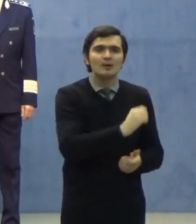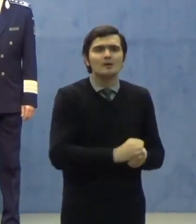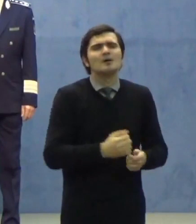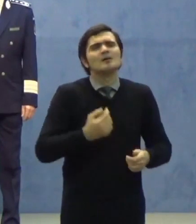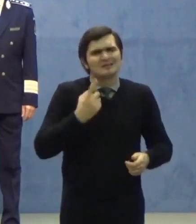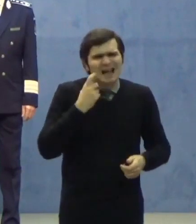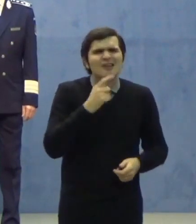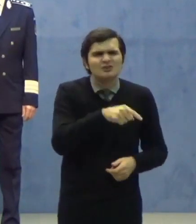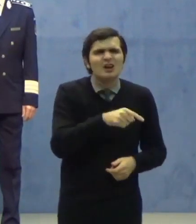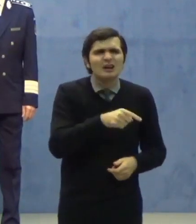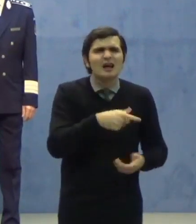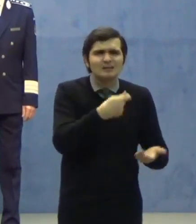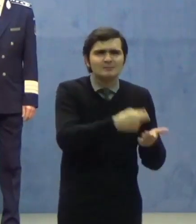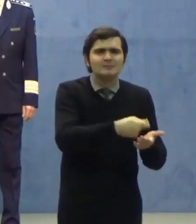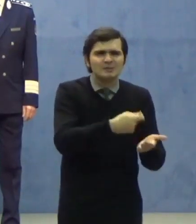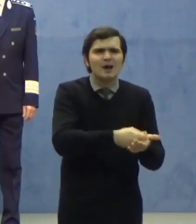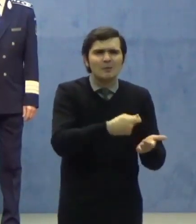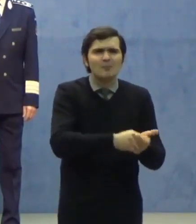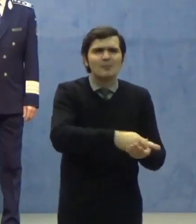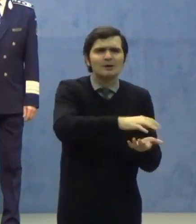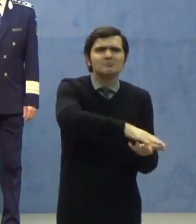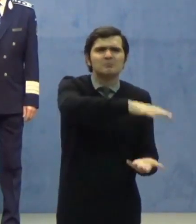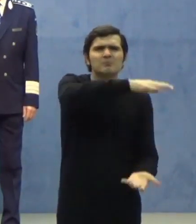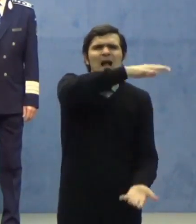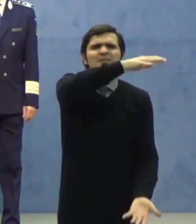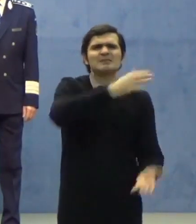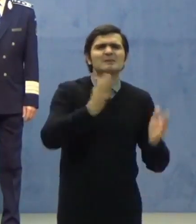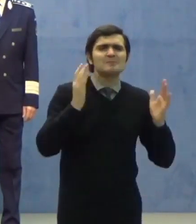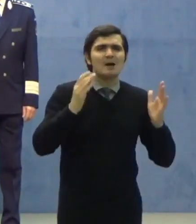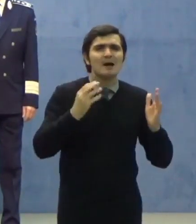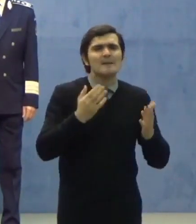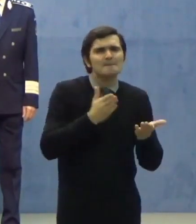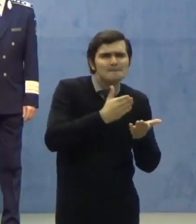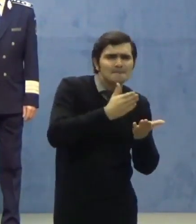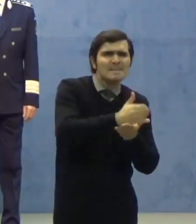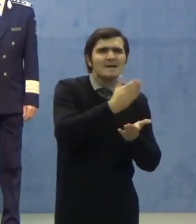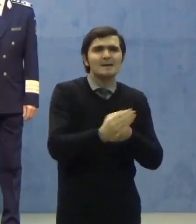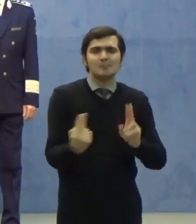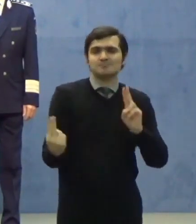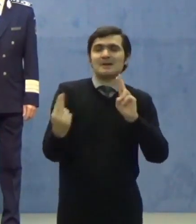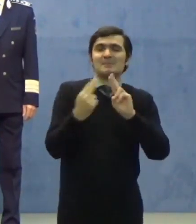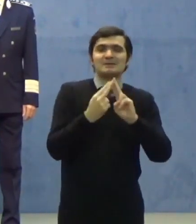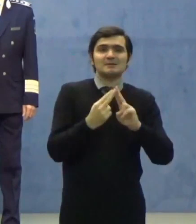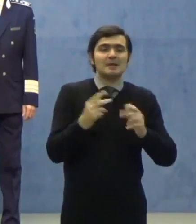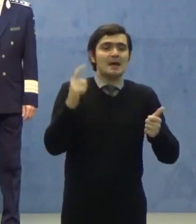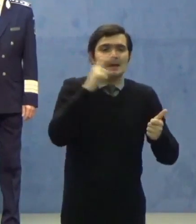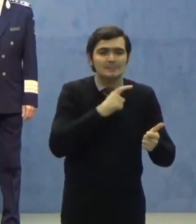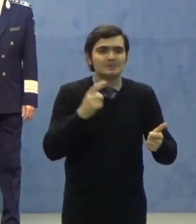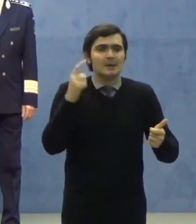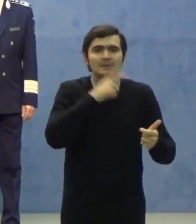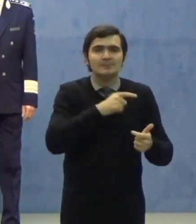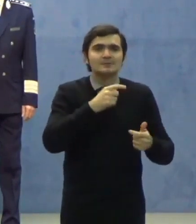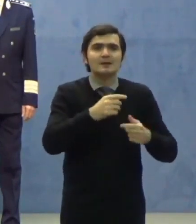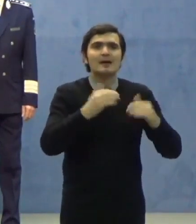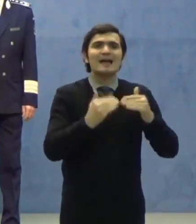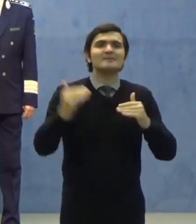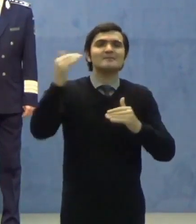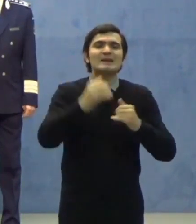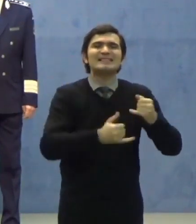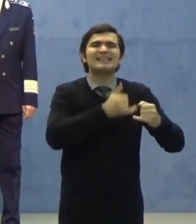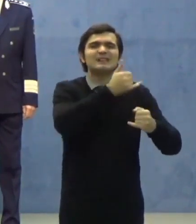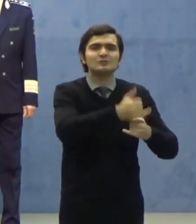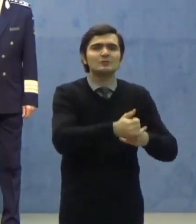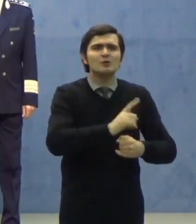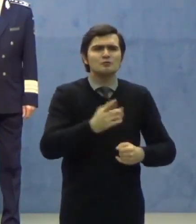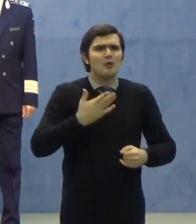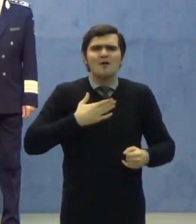încercat mult de a achiziționa cantități mari, întotdeauna ne-am întâlnit cu lipsă stocurilor pe plan internațional și nu a fost